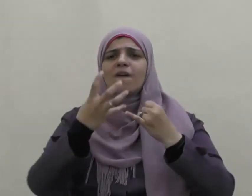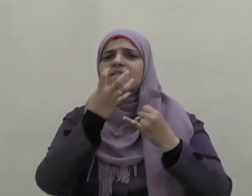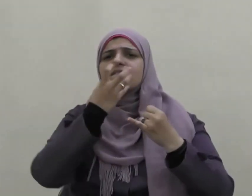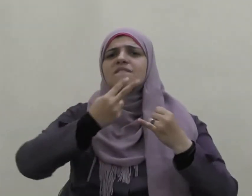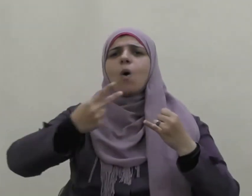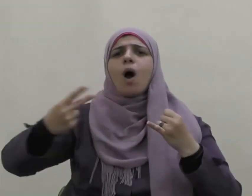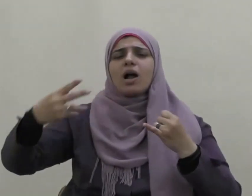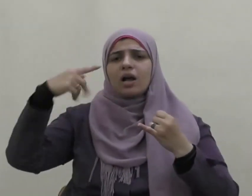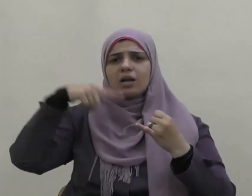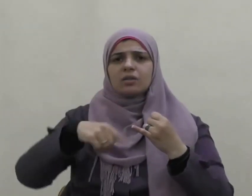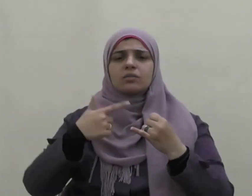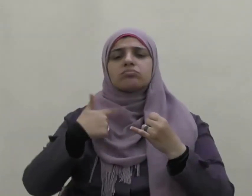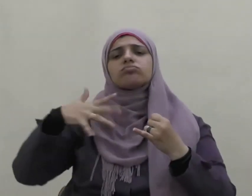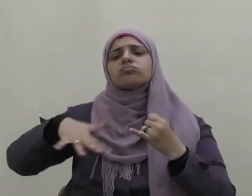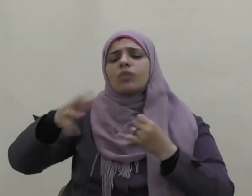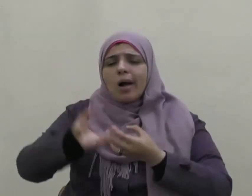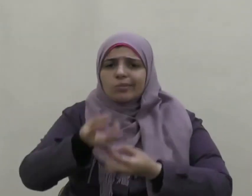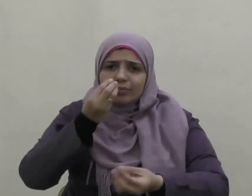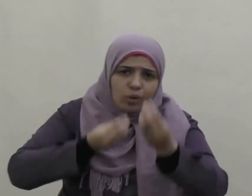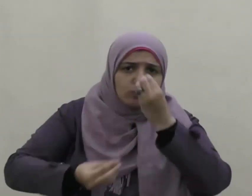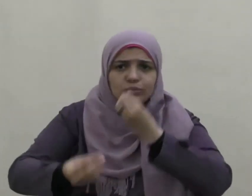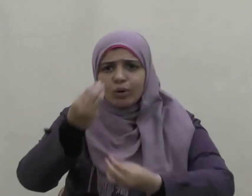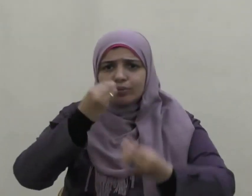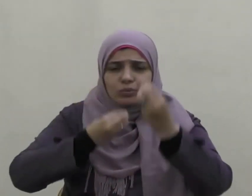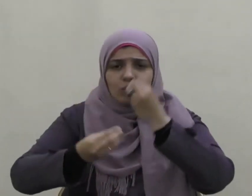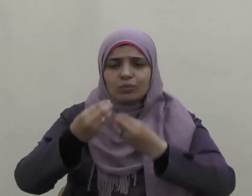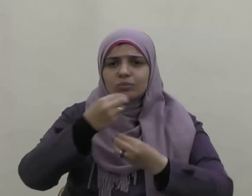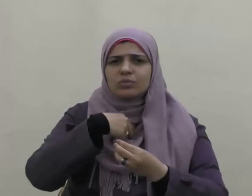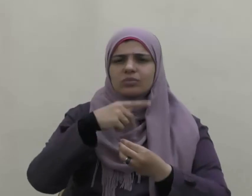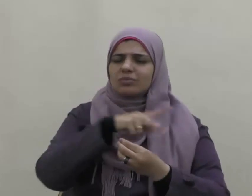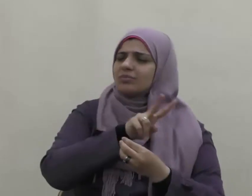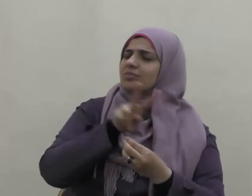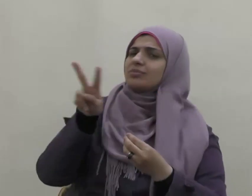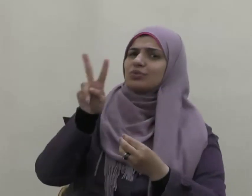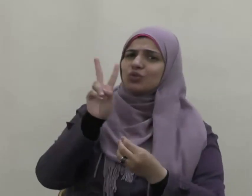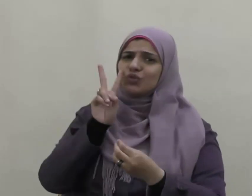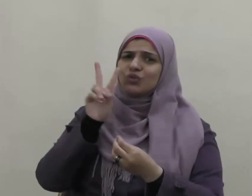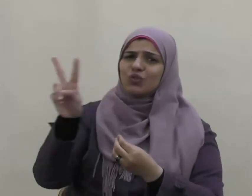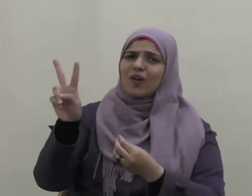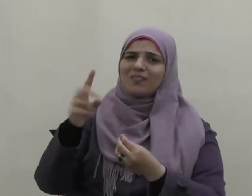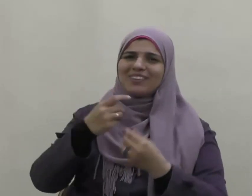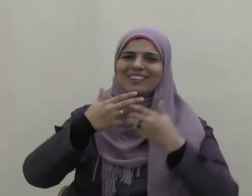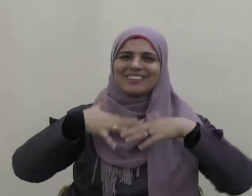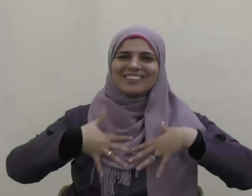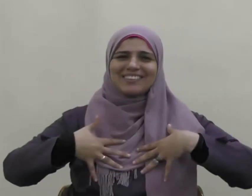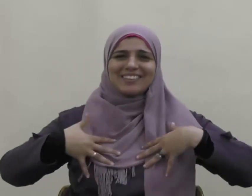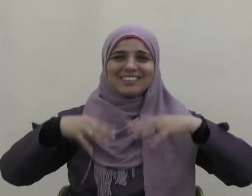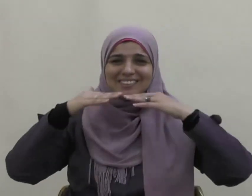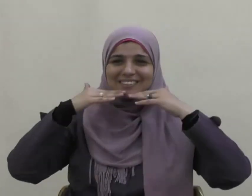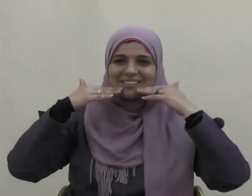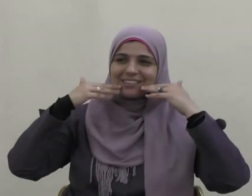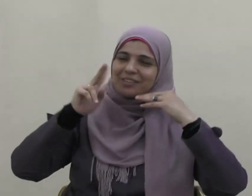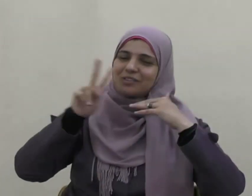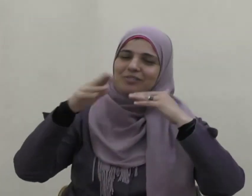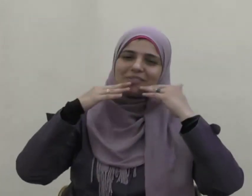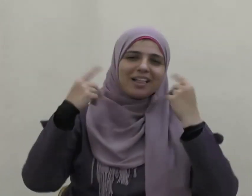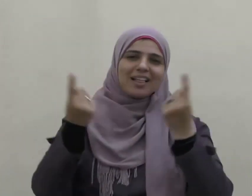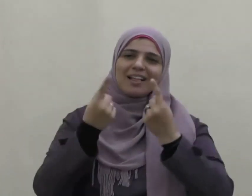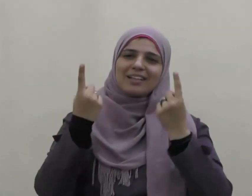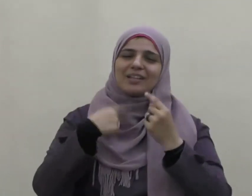وجعلنا نأكل فانتبه فرآنا فسره فتبسم وهو يقرأ قوله